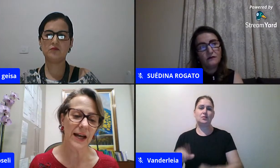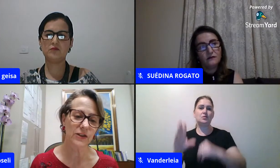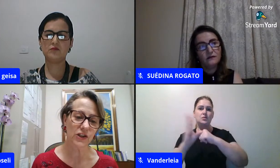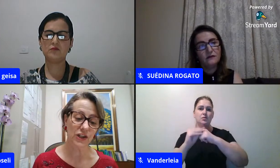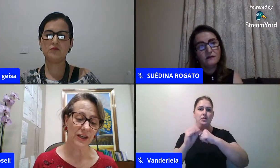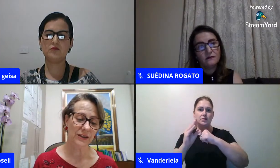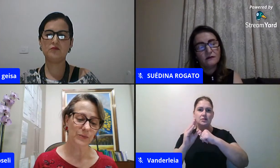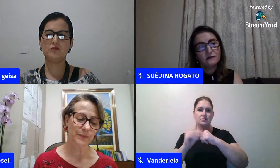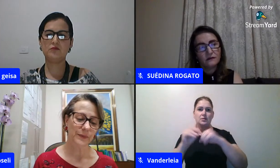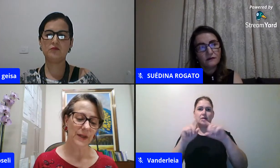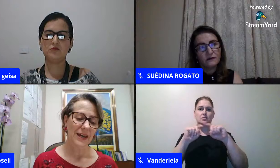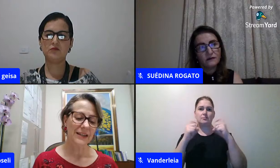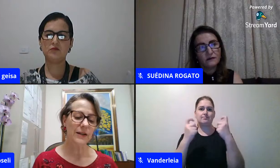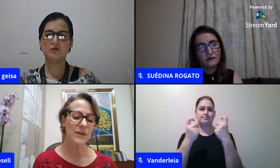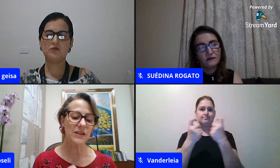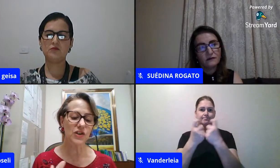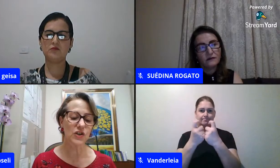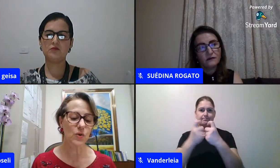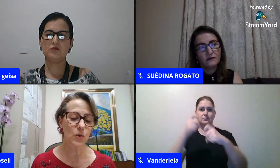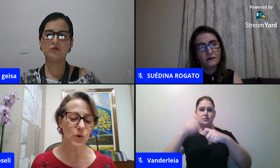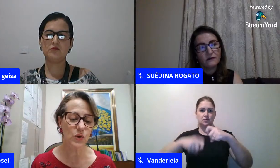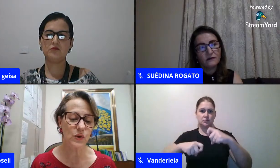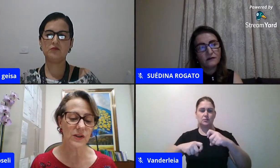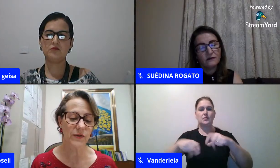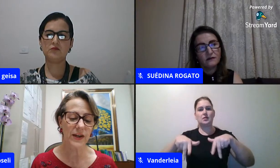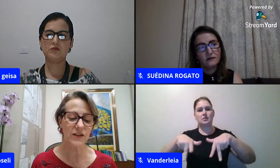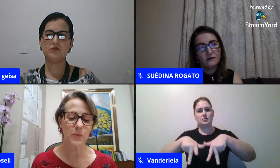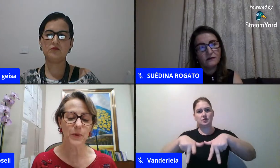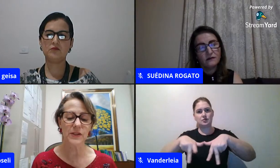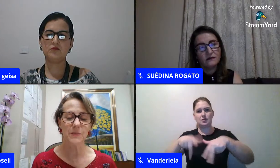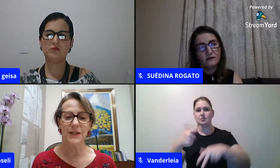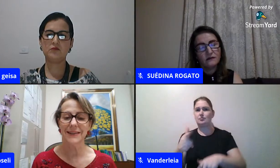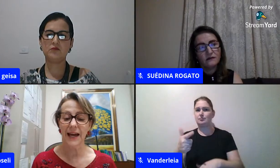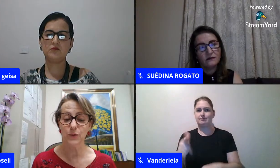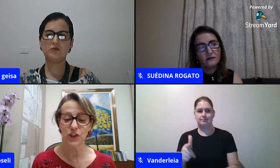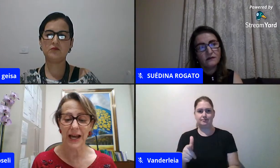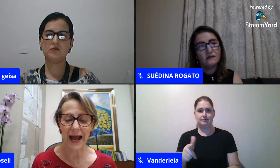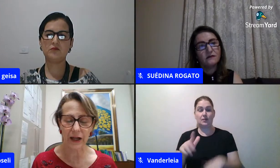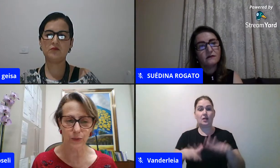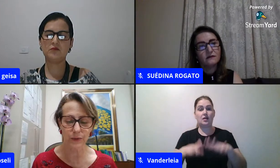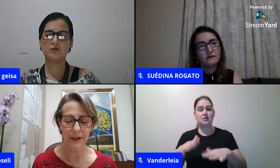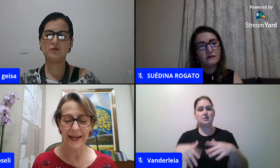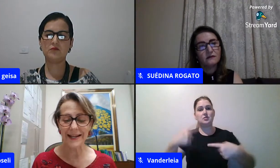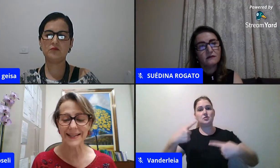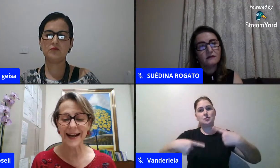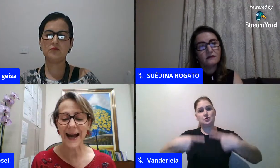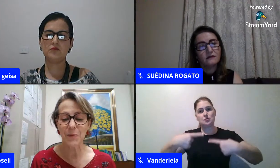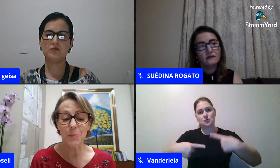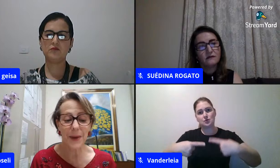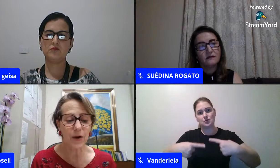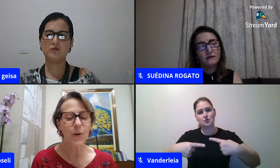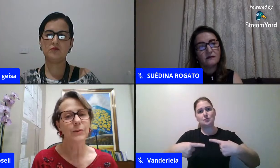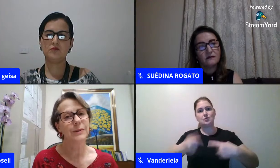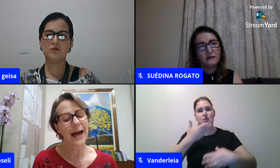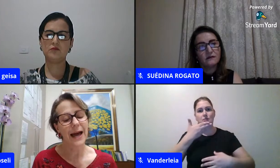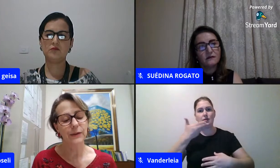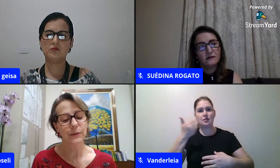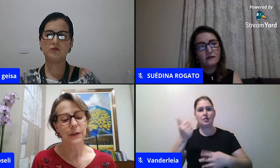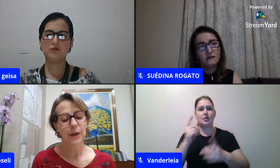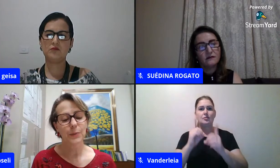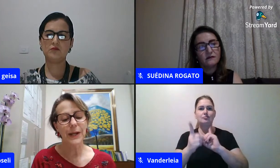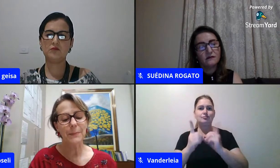sexualidade e gênero então esses discursos em vez de possibilitar um diálogo eles acabam pelo